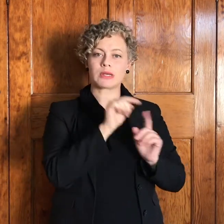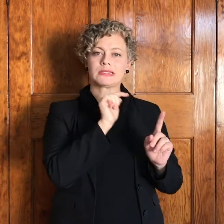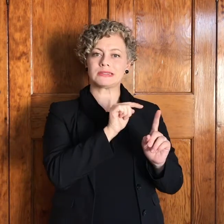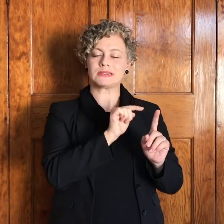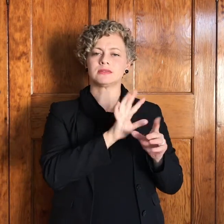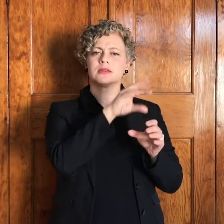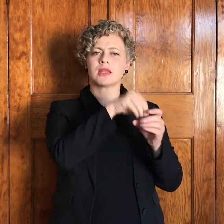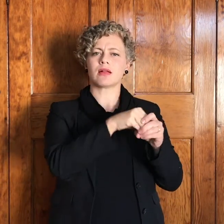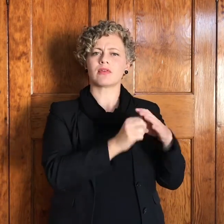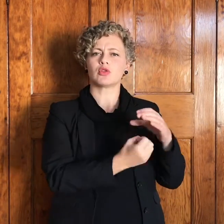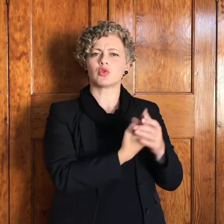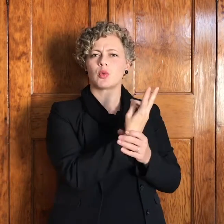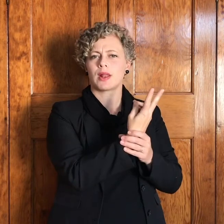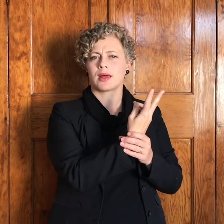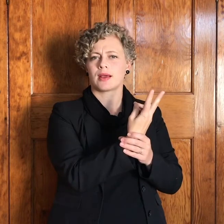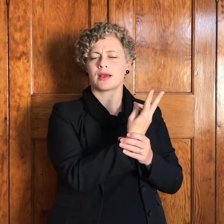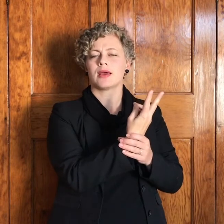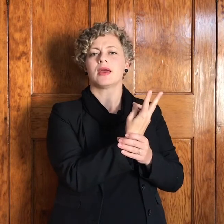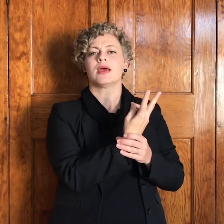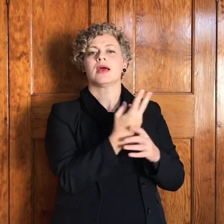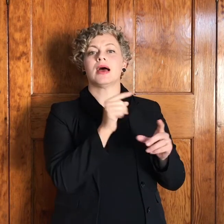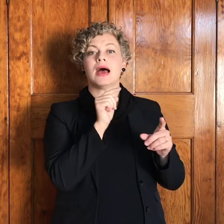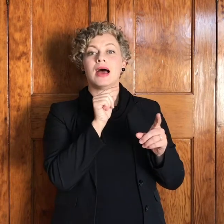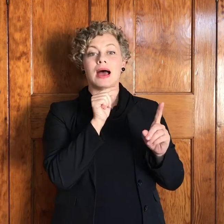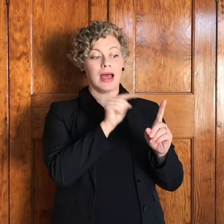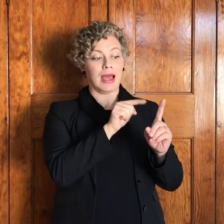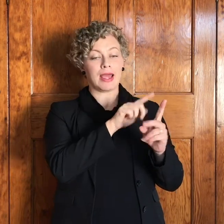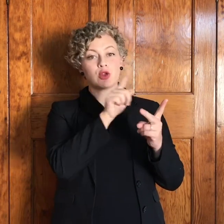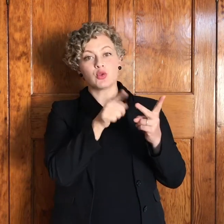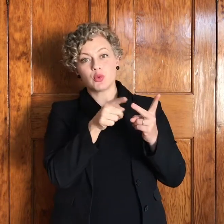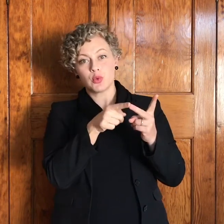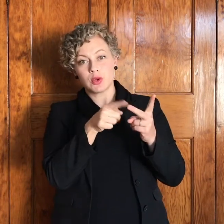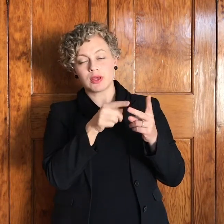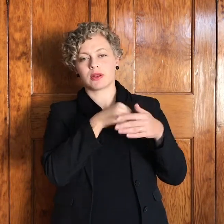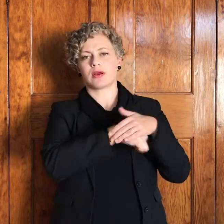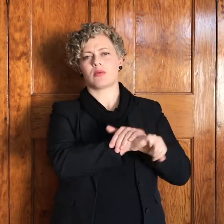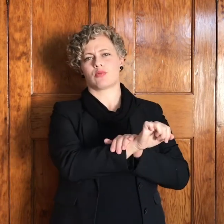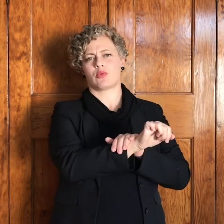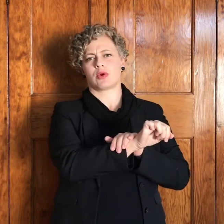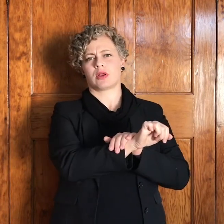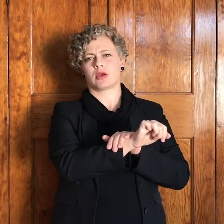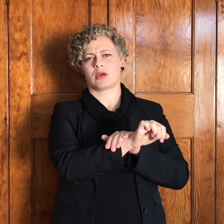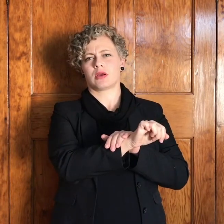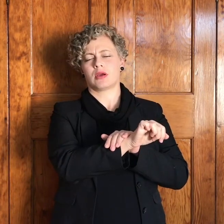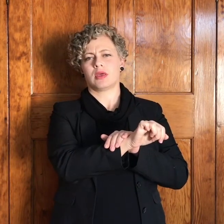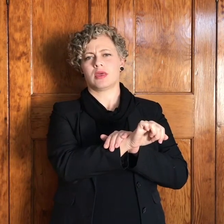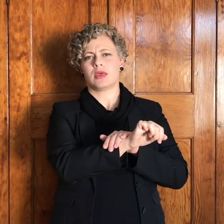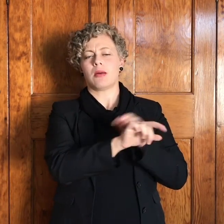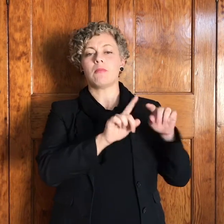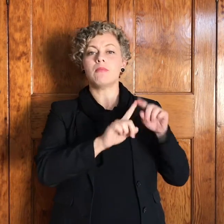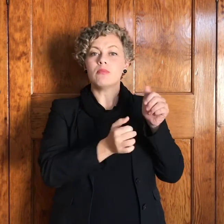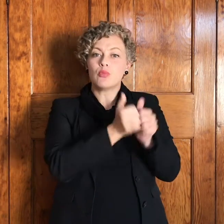en daar word verteld die geboorte plaas van dit hy aan sy boetiese hakskeen vastgehou. En